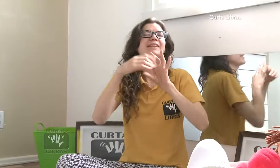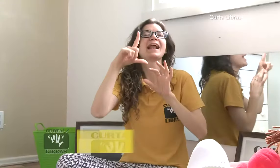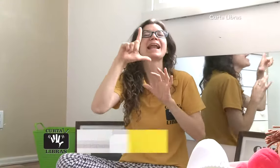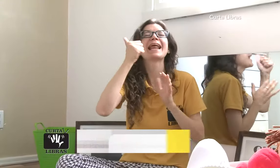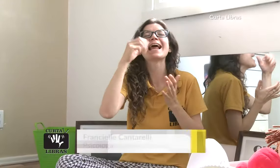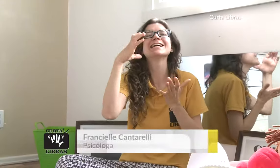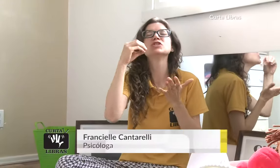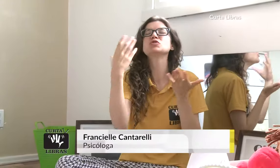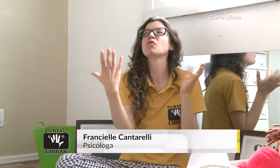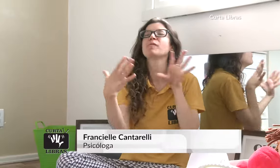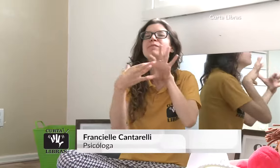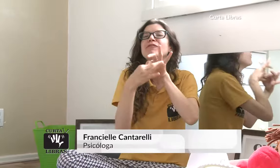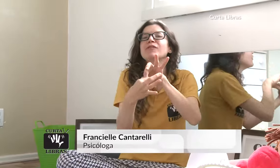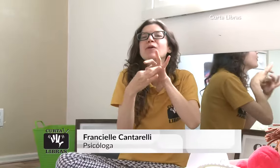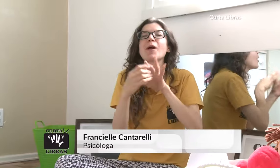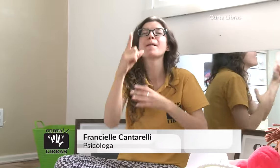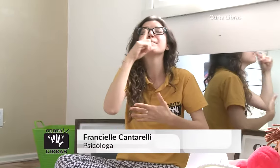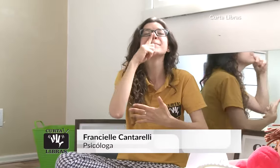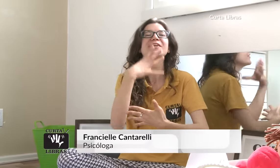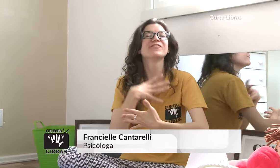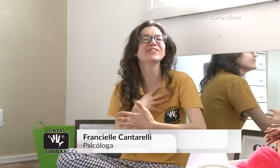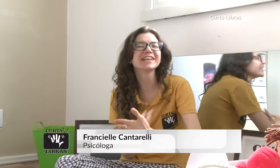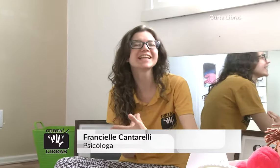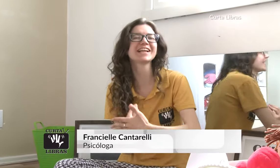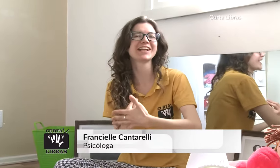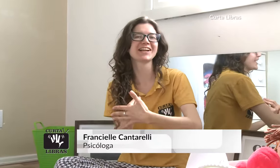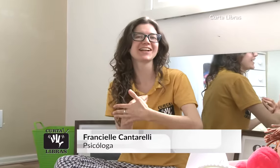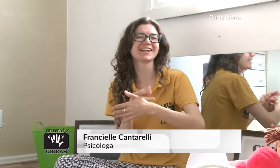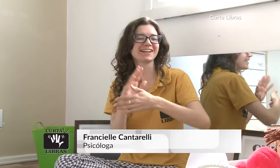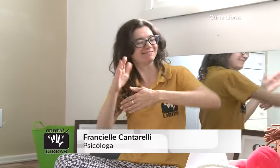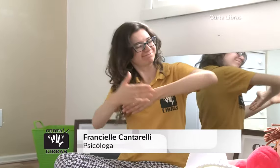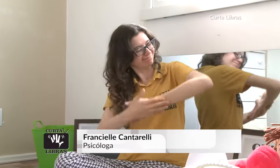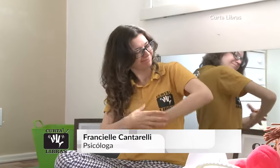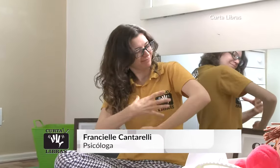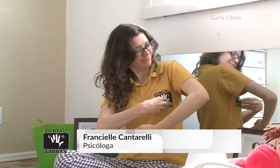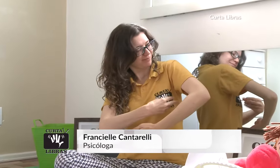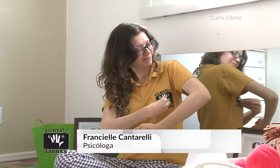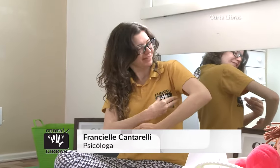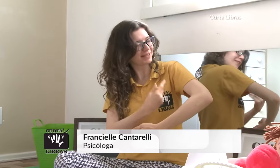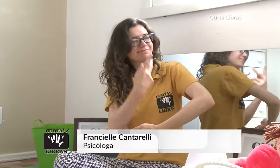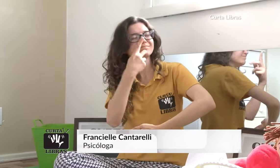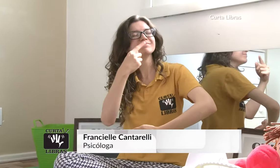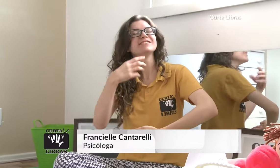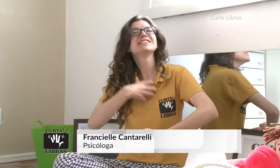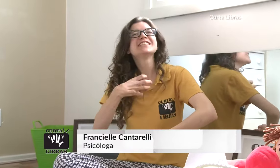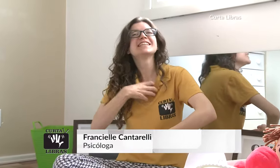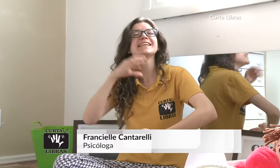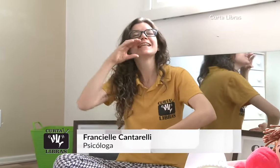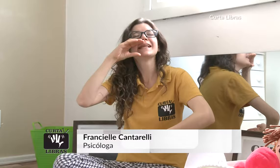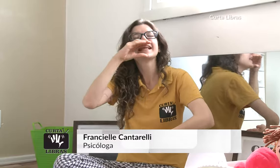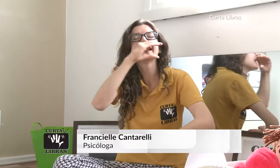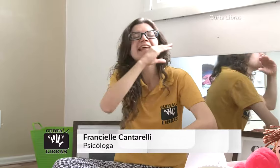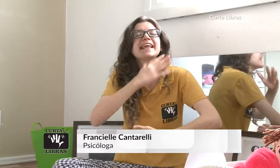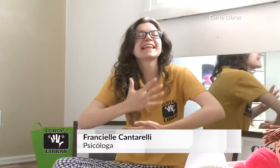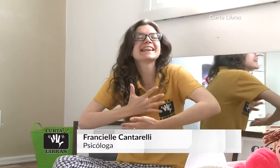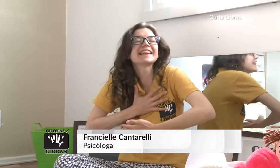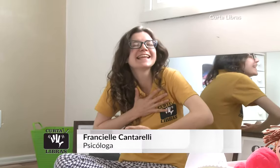não. A amamentação é para suprir todas as necessidades dele e cria um laço, um vínculo entre a mãe e o filho. Enquanto é amamentado,